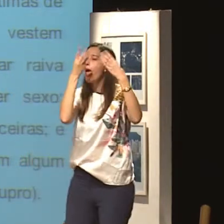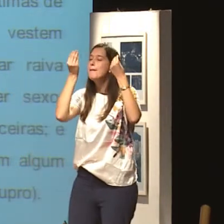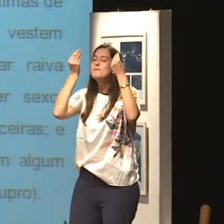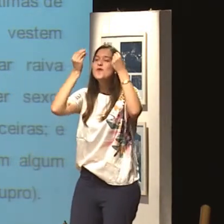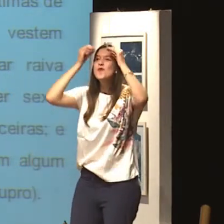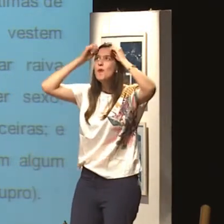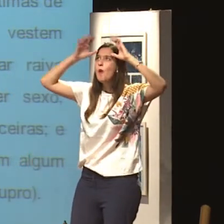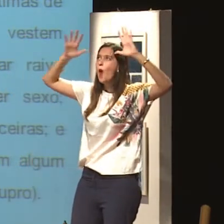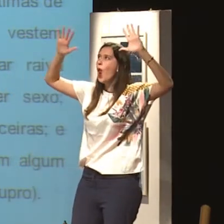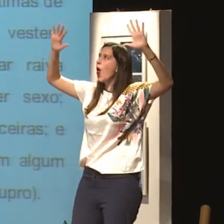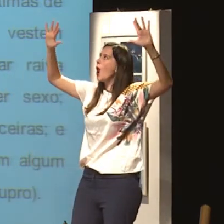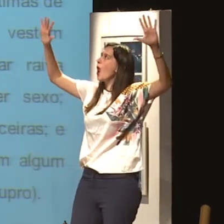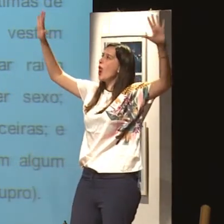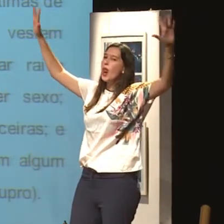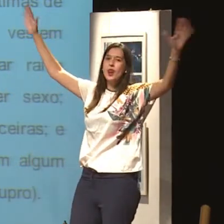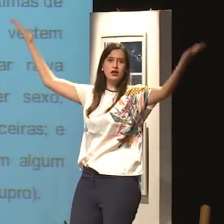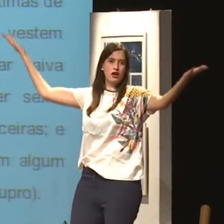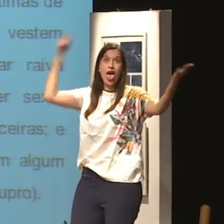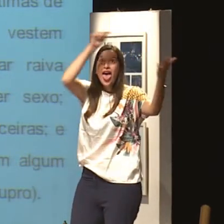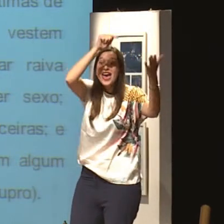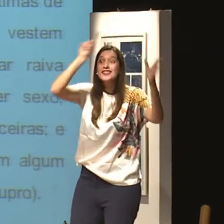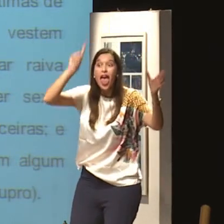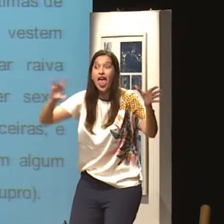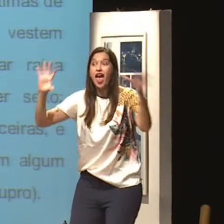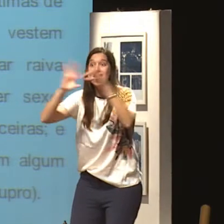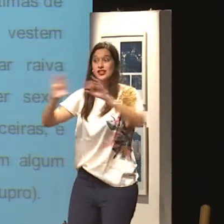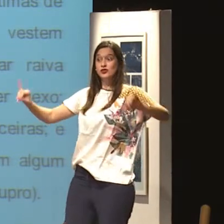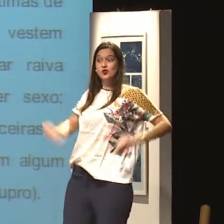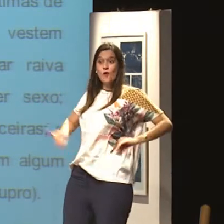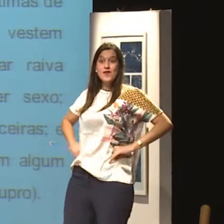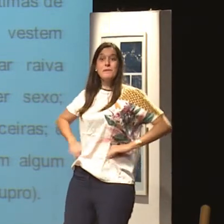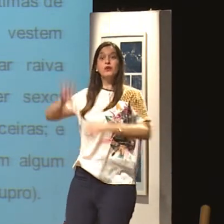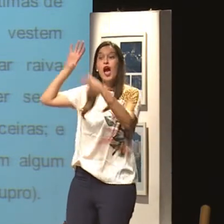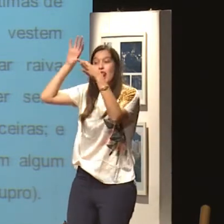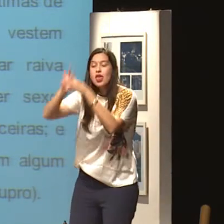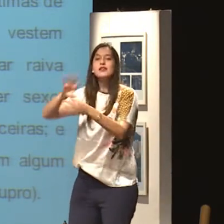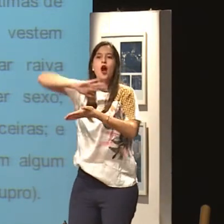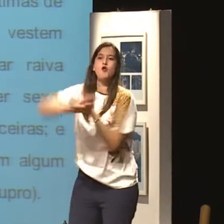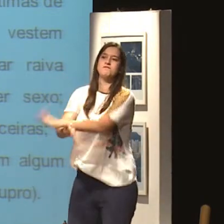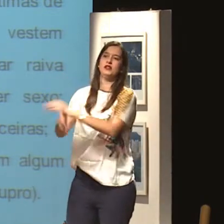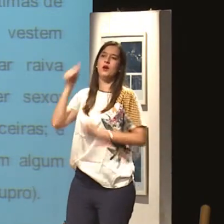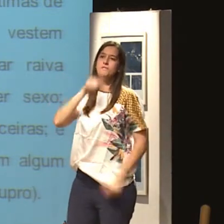e o filme é muito fantasioso, o filme pornográfico ele é muito fantasioso e que está atrelado à